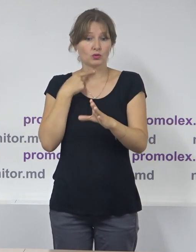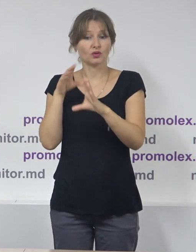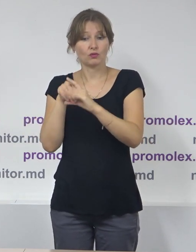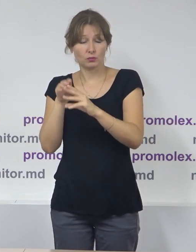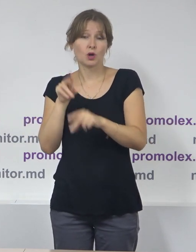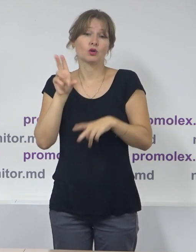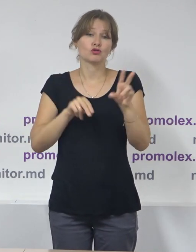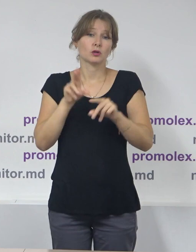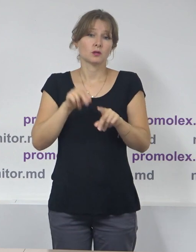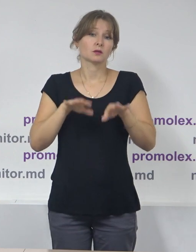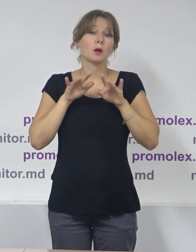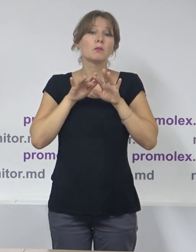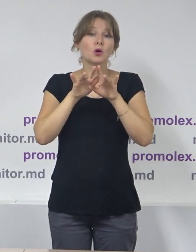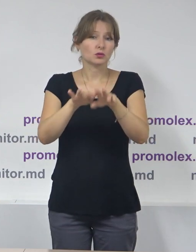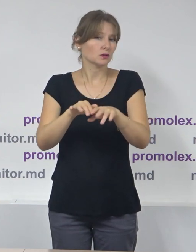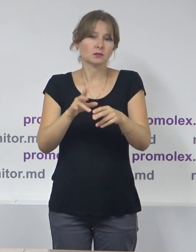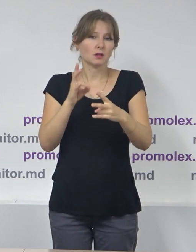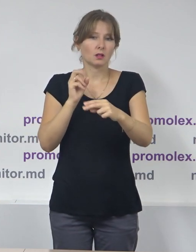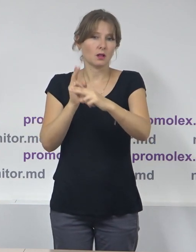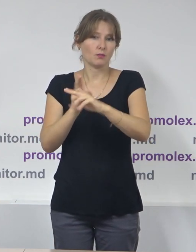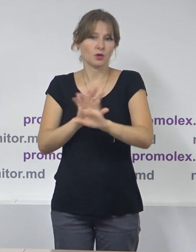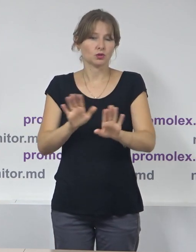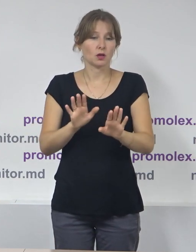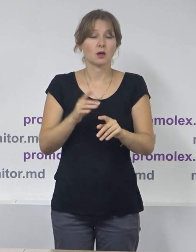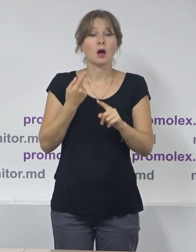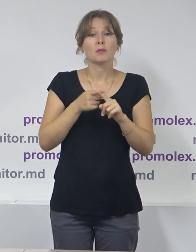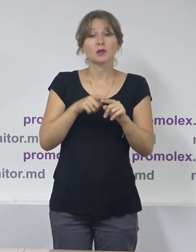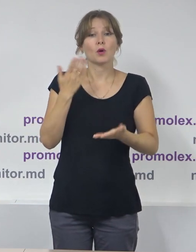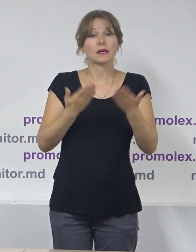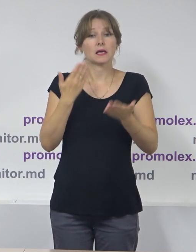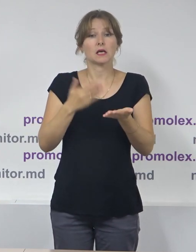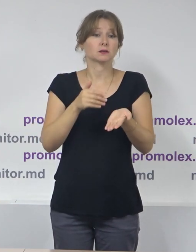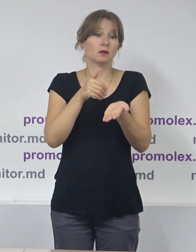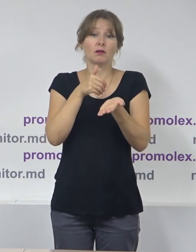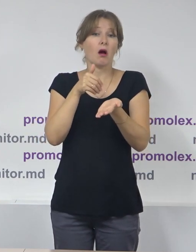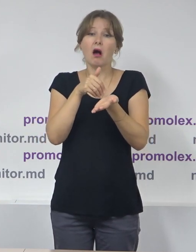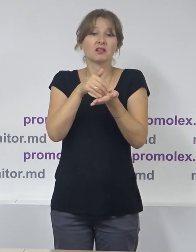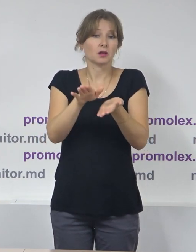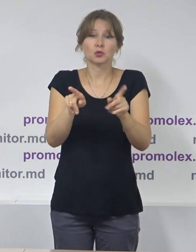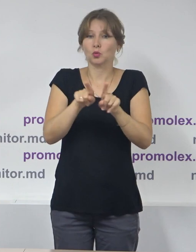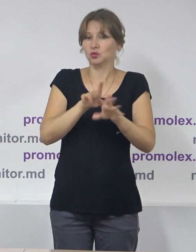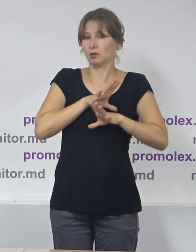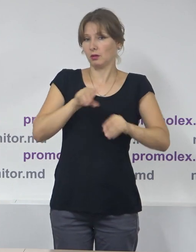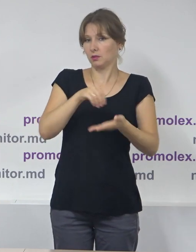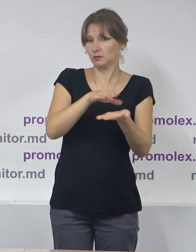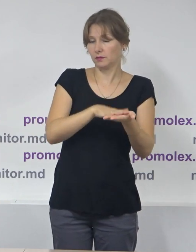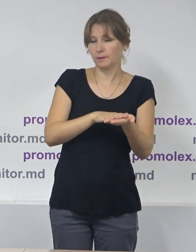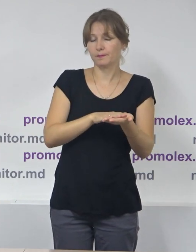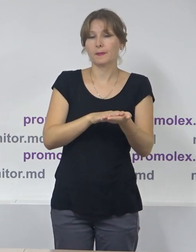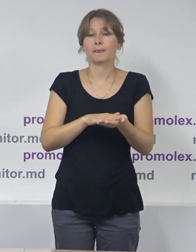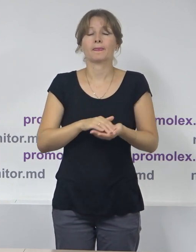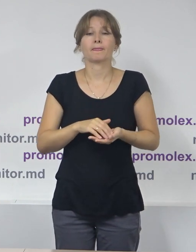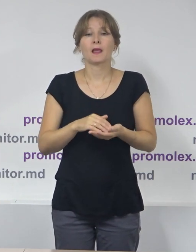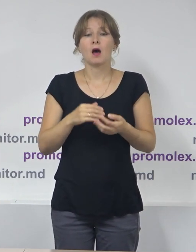propriu zis de acreditare nu a fost afectat. Refuzuri de asemene de acreditare nu au fost constatate. Câteva cuvinte și